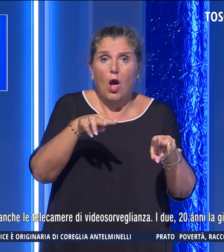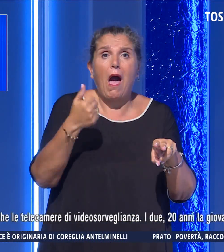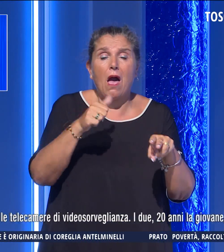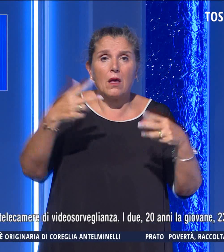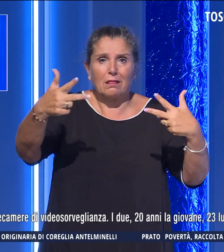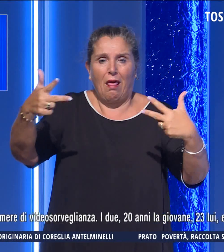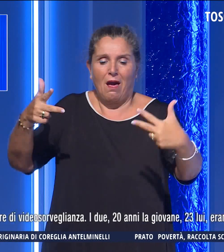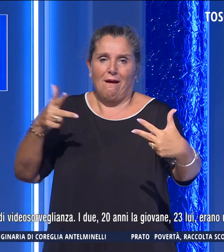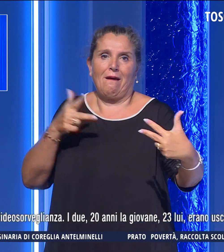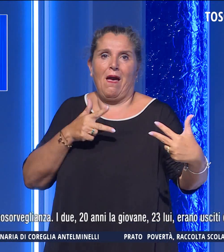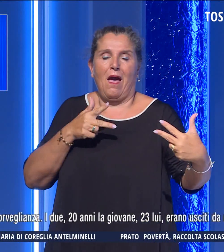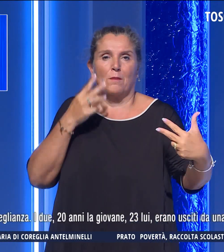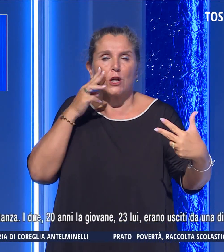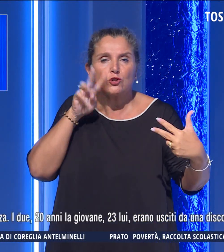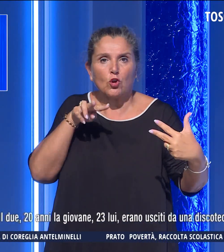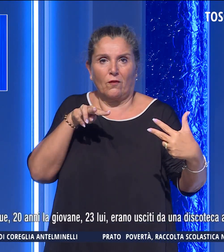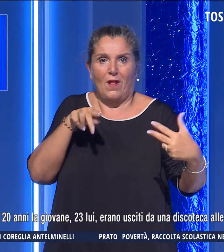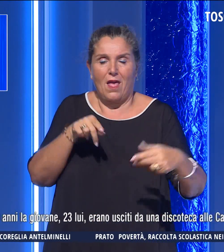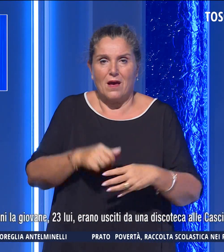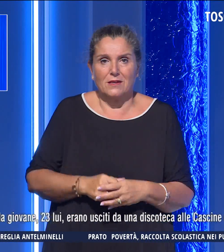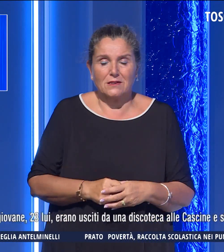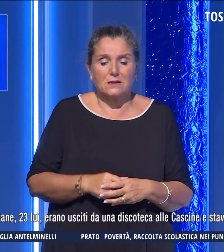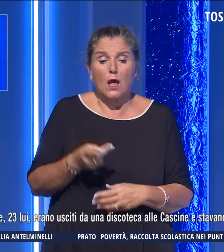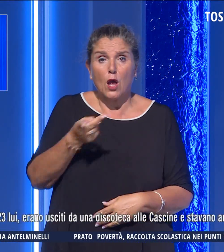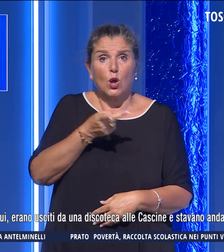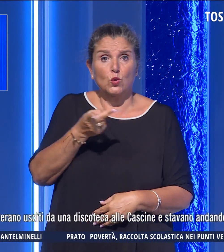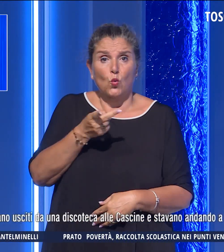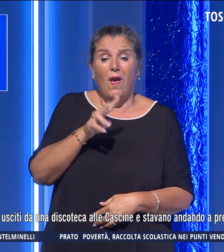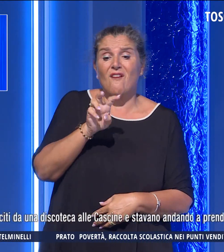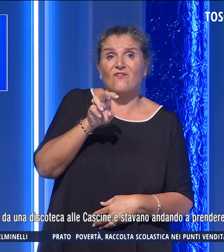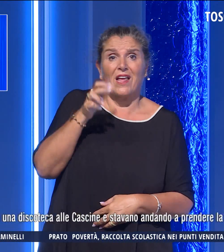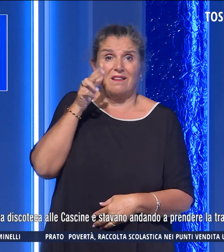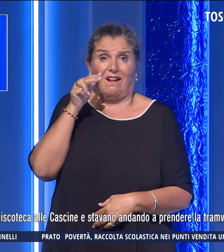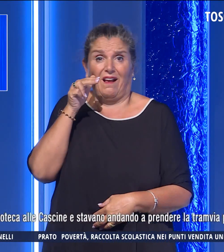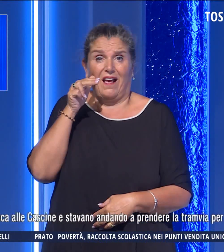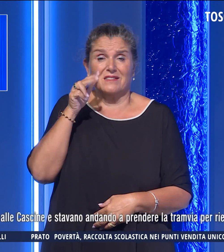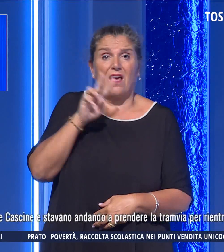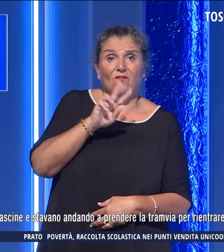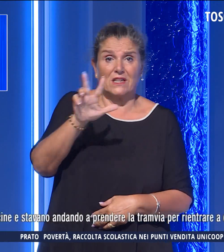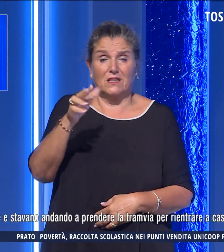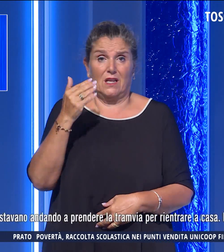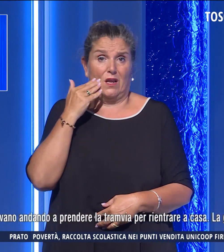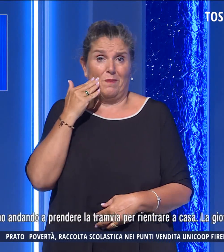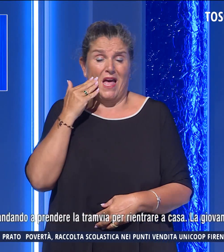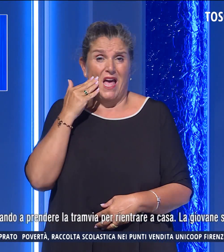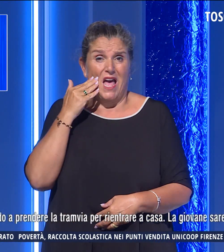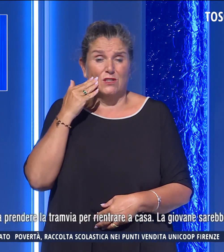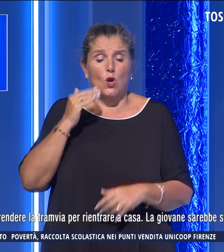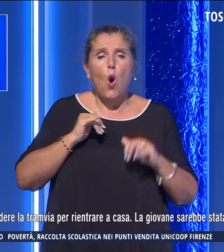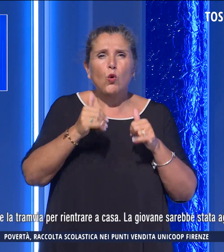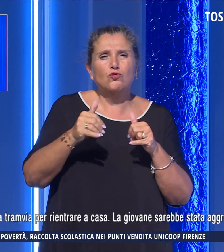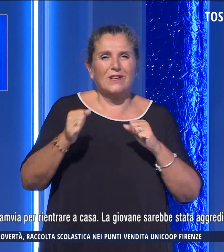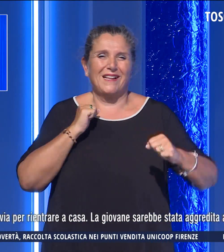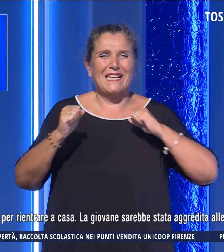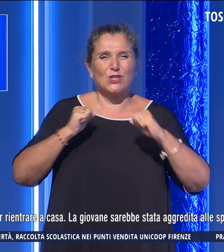telecamere di videosorveglianza. I due, 20 anni la giovane, 23 lui, erano usciti da una